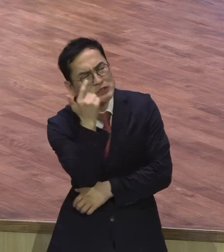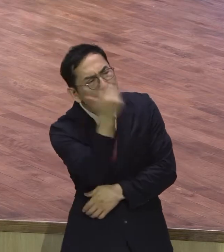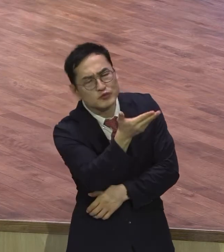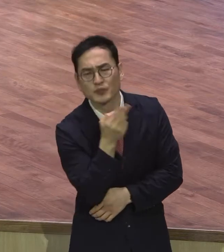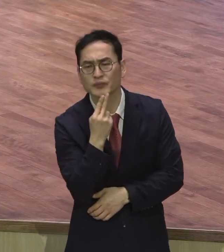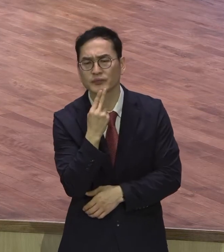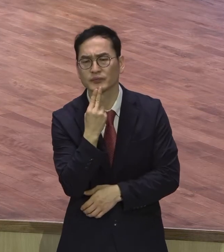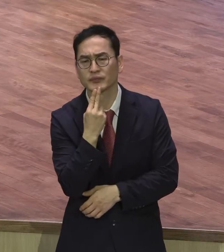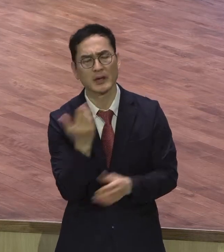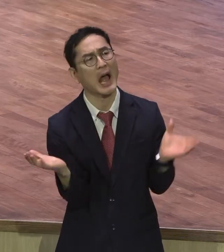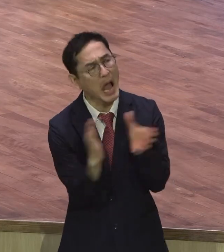달지 않아요.